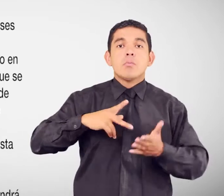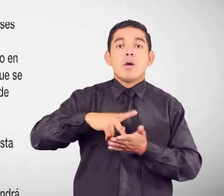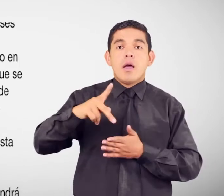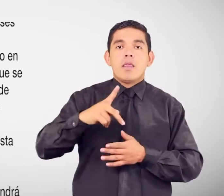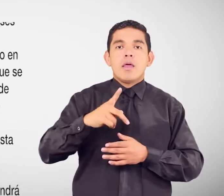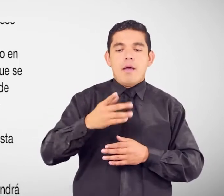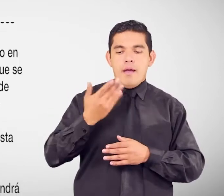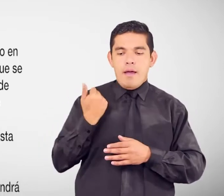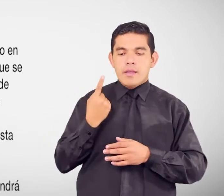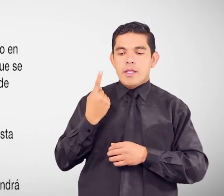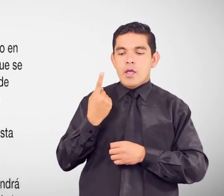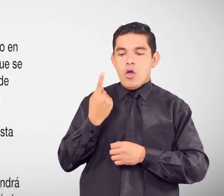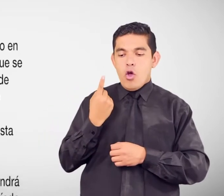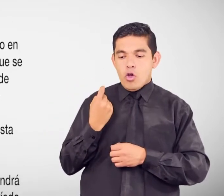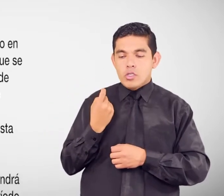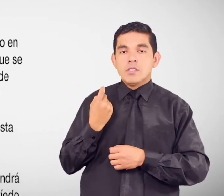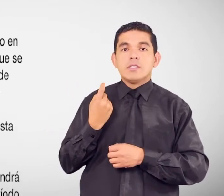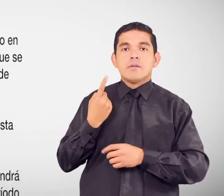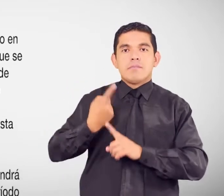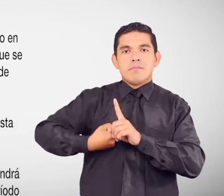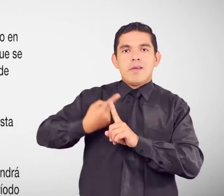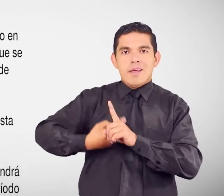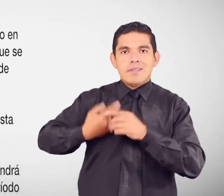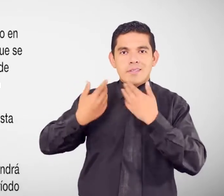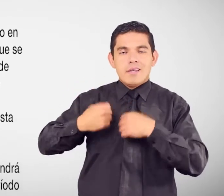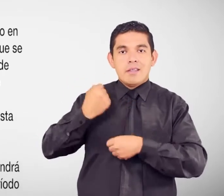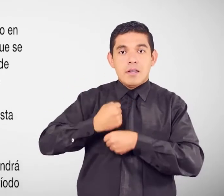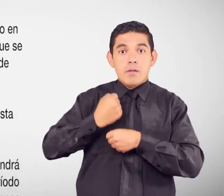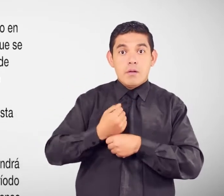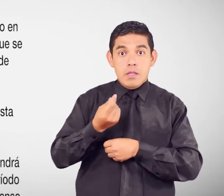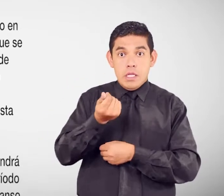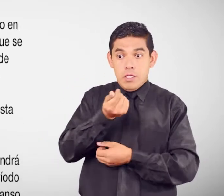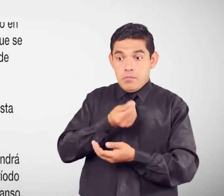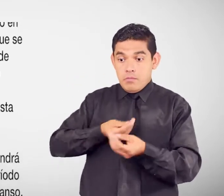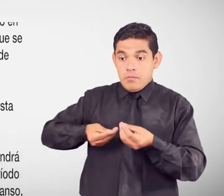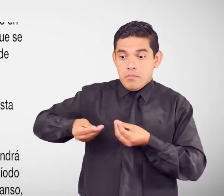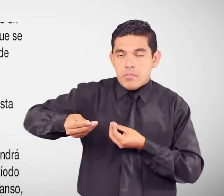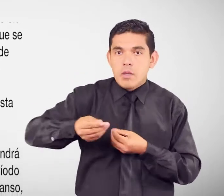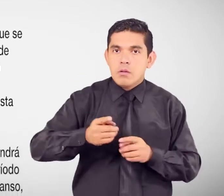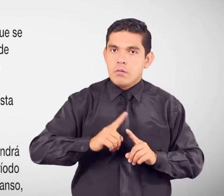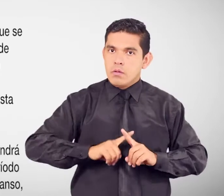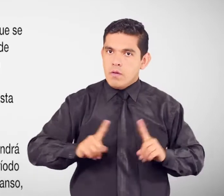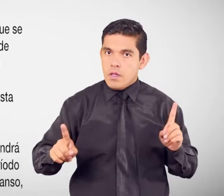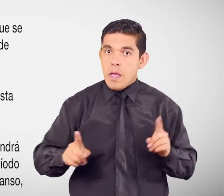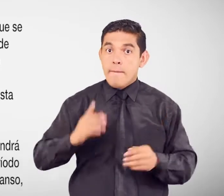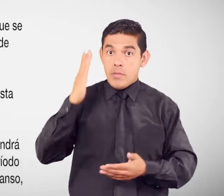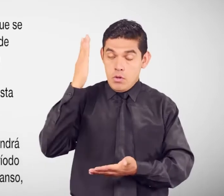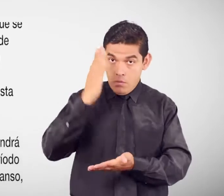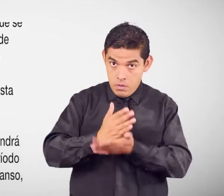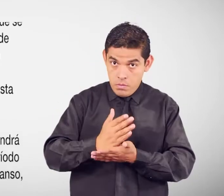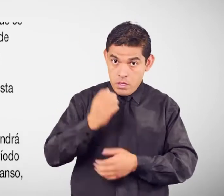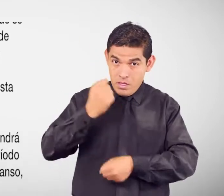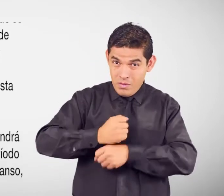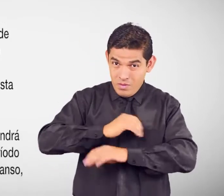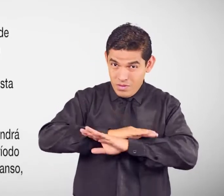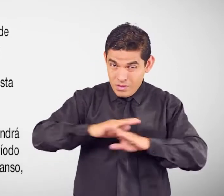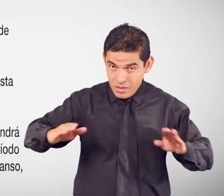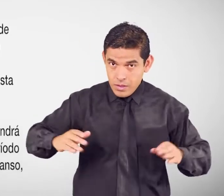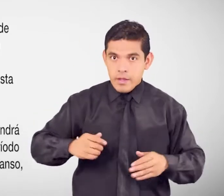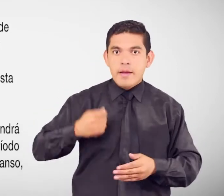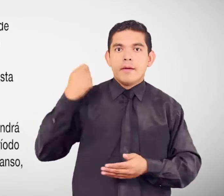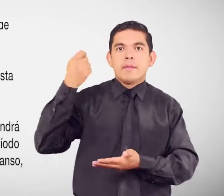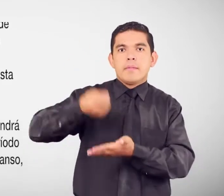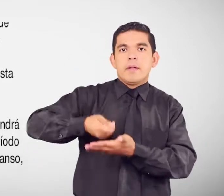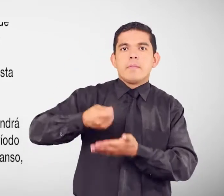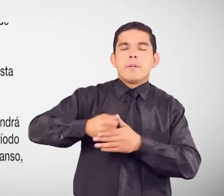Este derecho no podrá ser compensado en dinero Salvo en el caso de cesación de funciones En que se liquidarán las vacaciones no